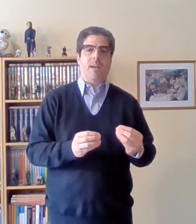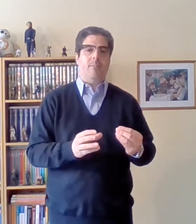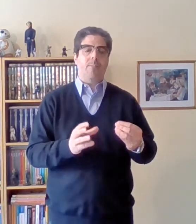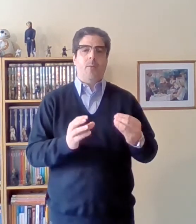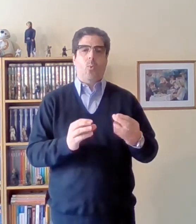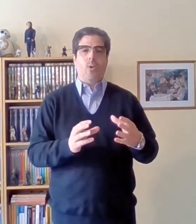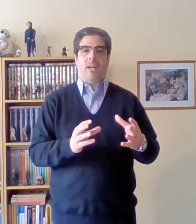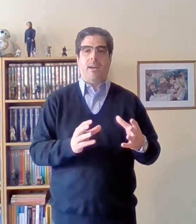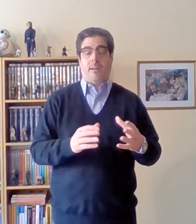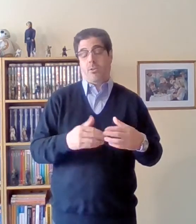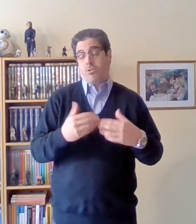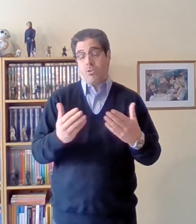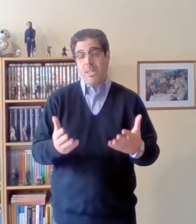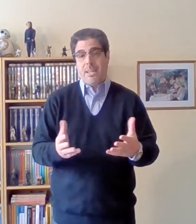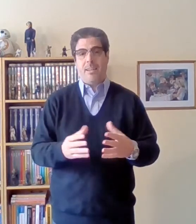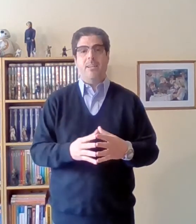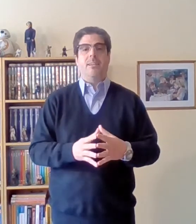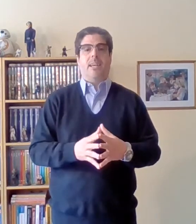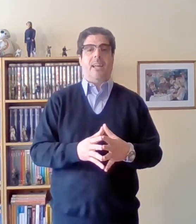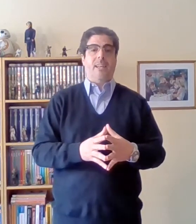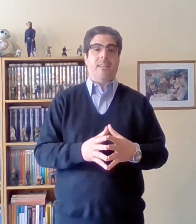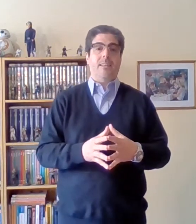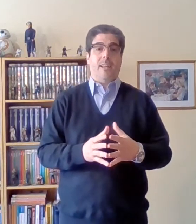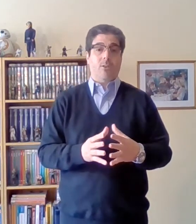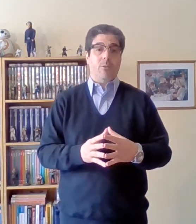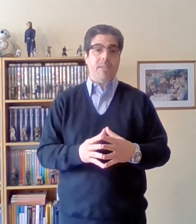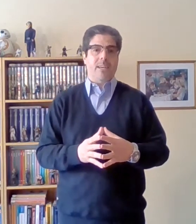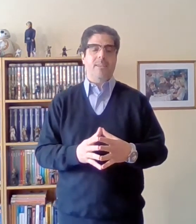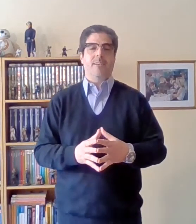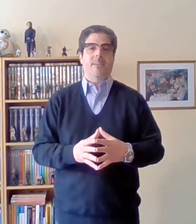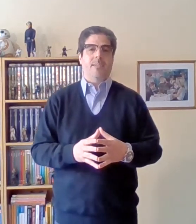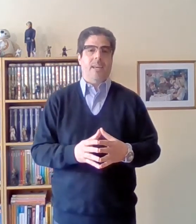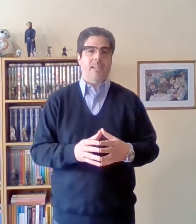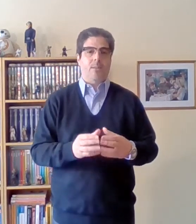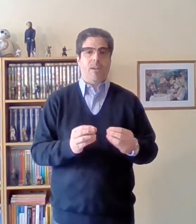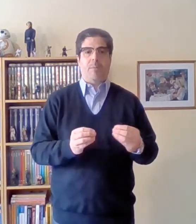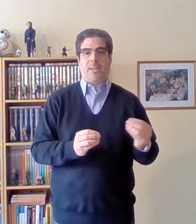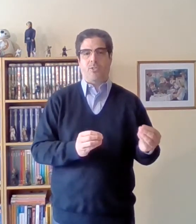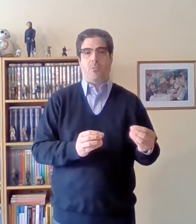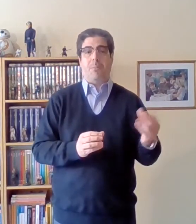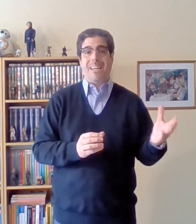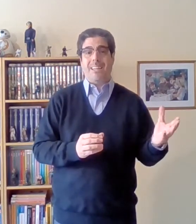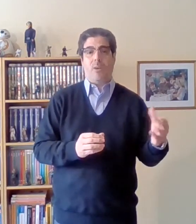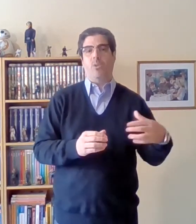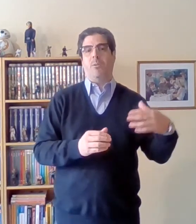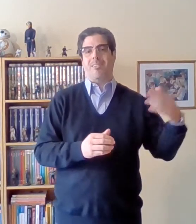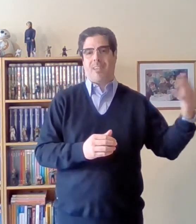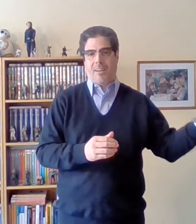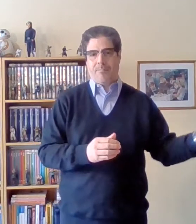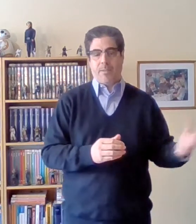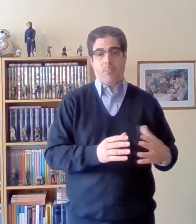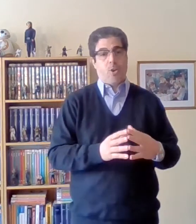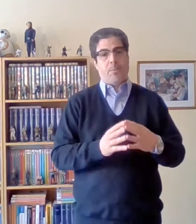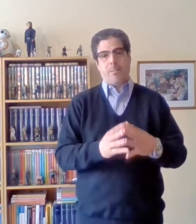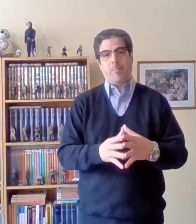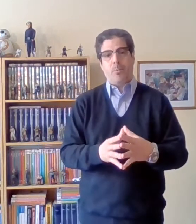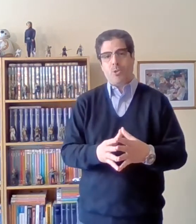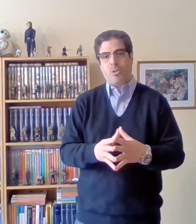Entonces, ellos sostenían que las leyes de la economía eran de una aplicación válida universal. Bueno, primer punto que